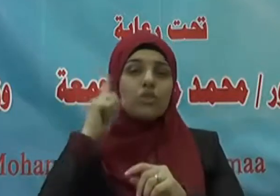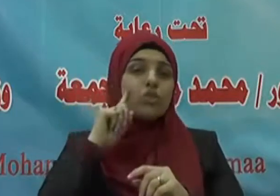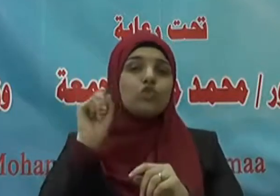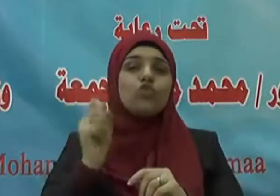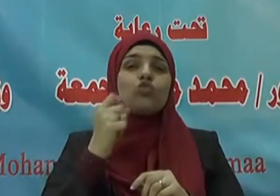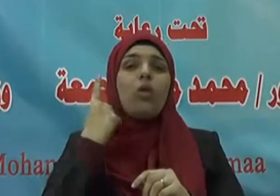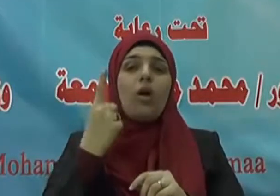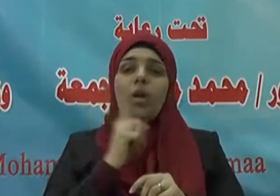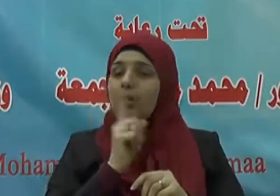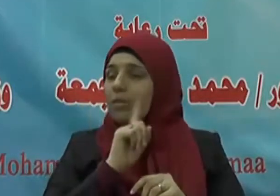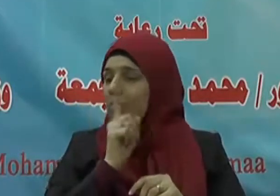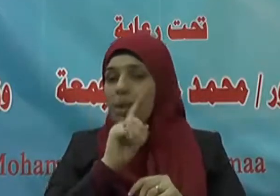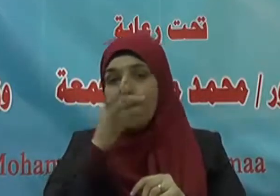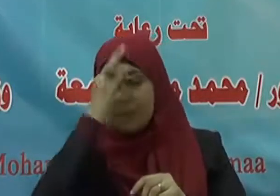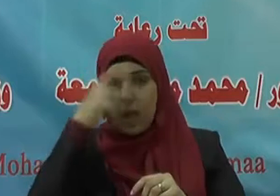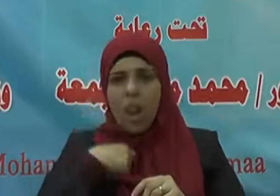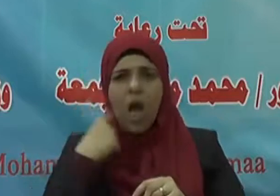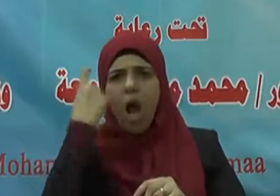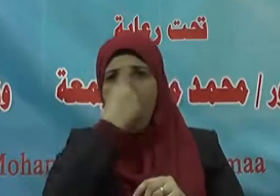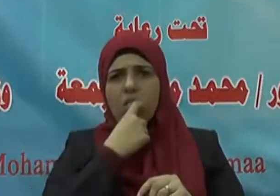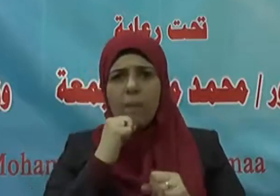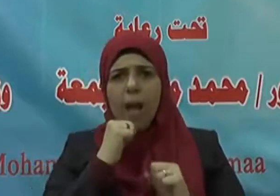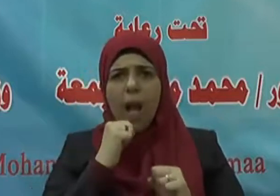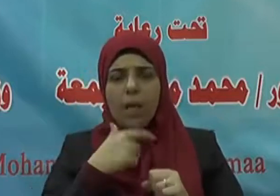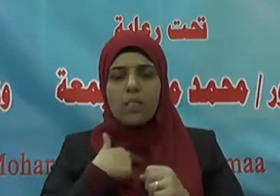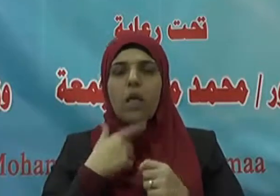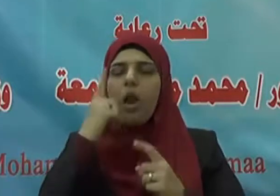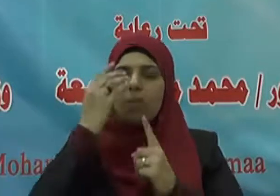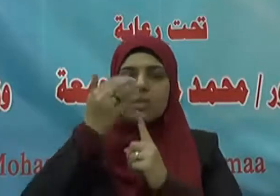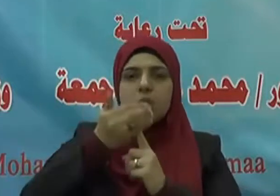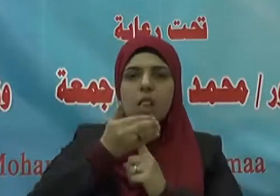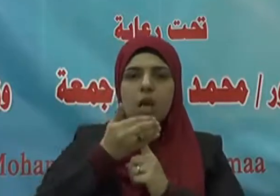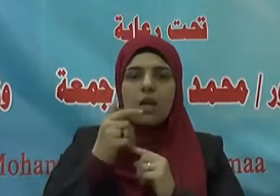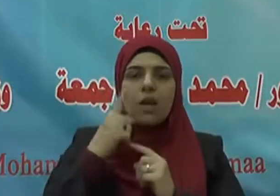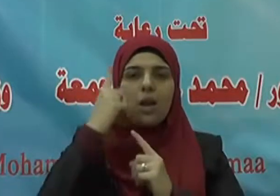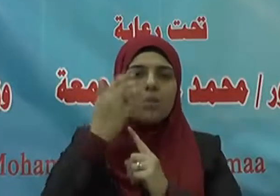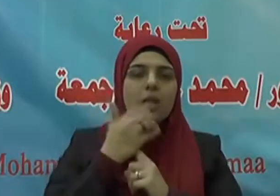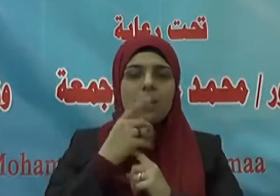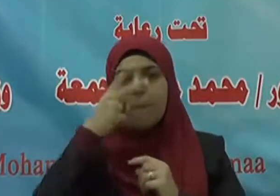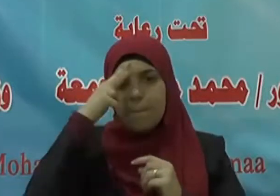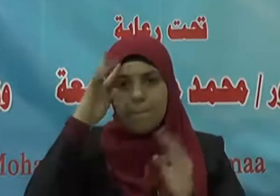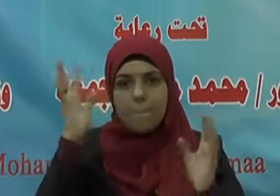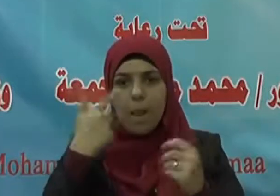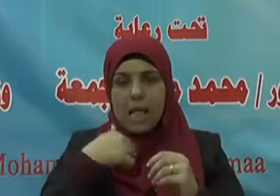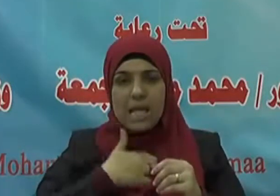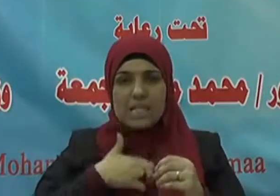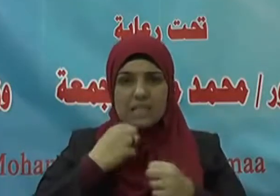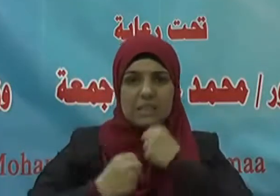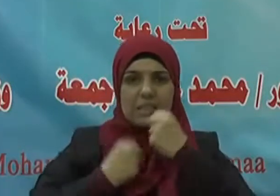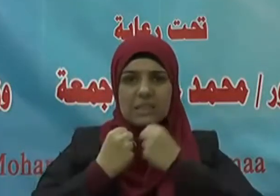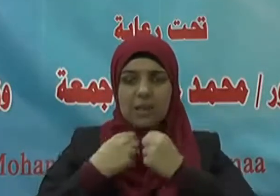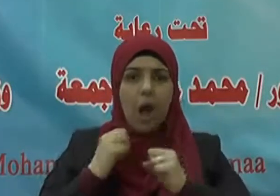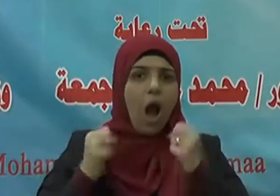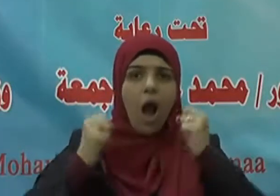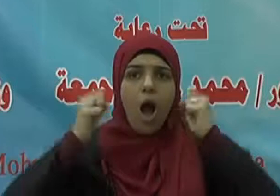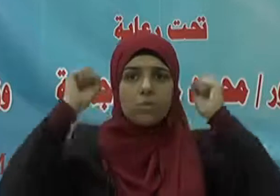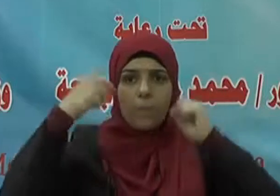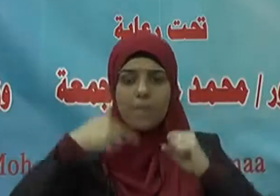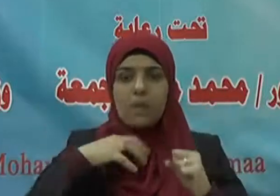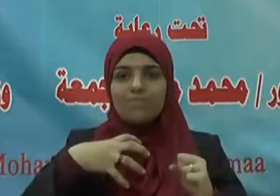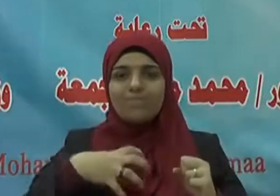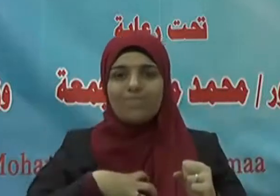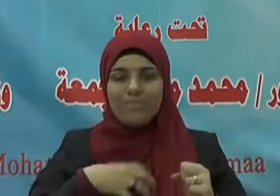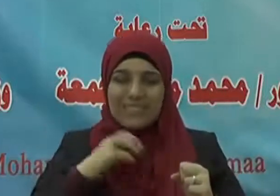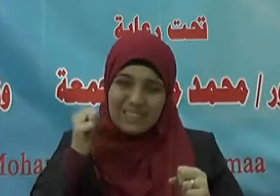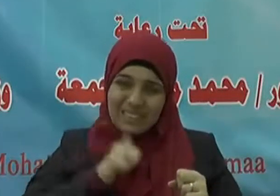ومن كف غضبه ستر الله عورته ومن كظم غيظه ولو شاء